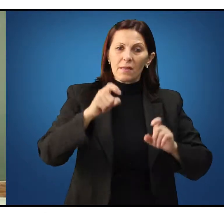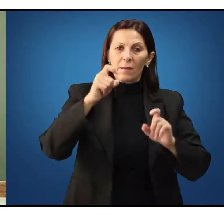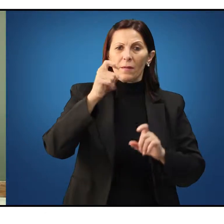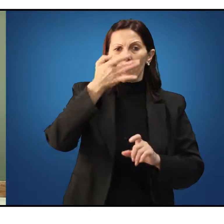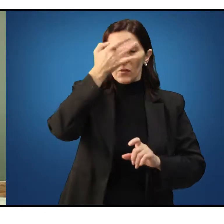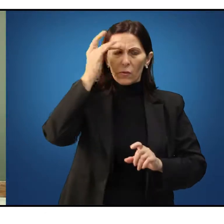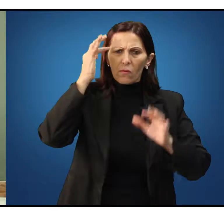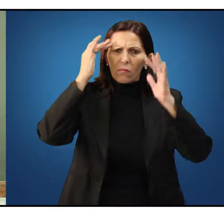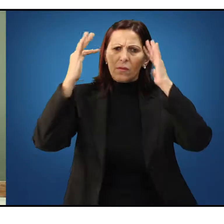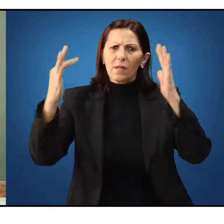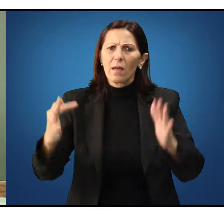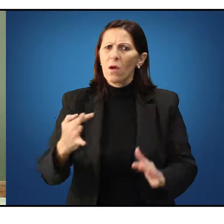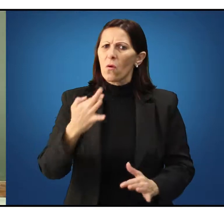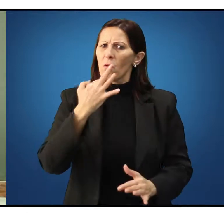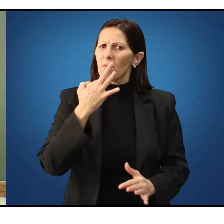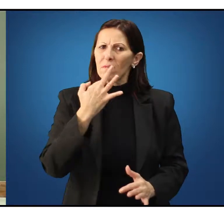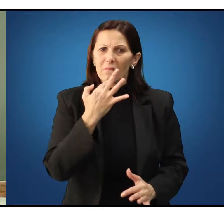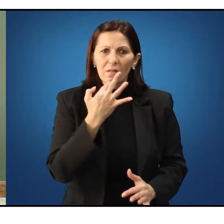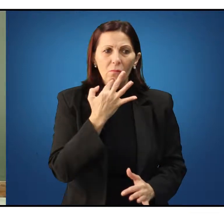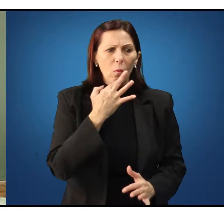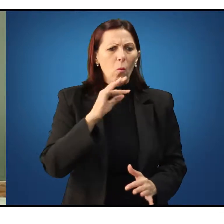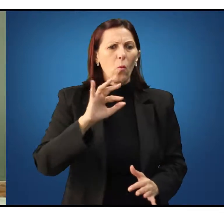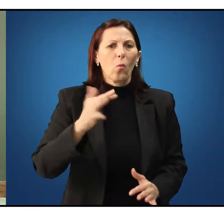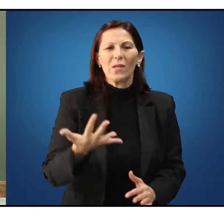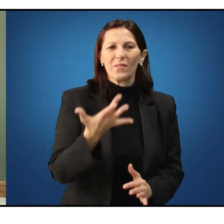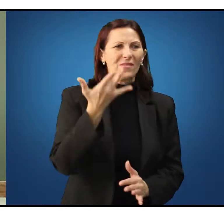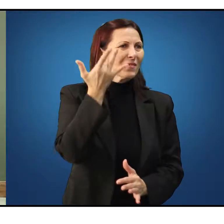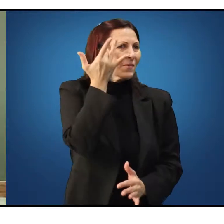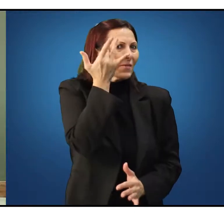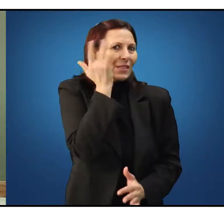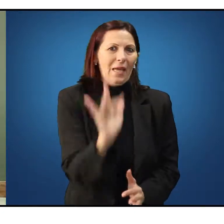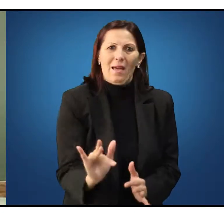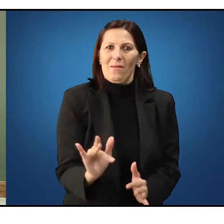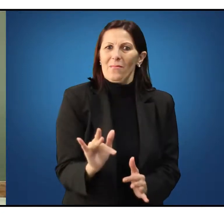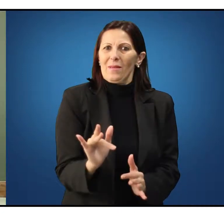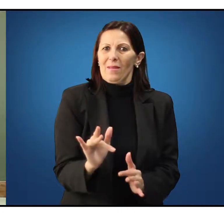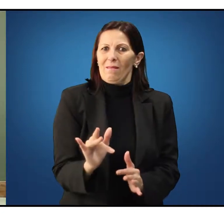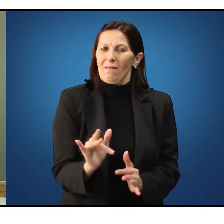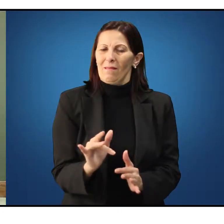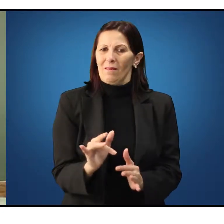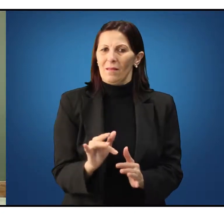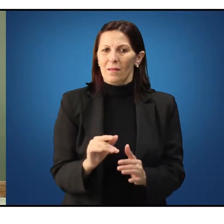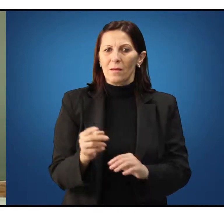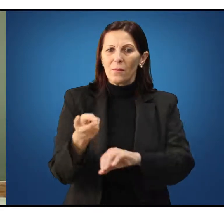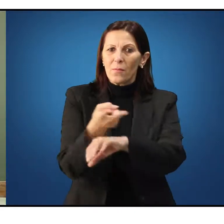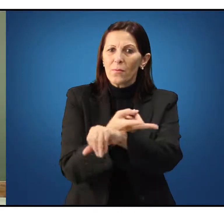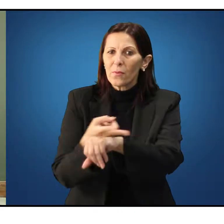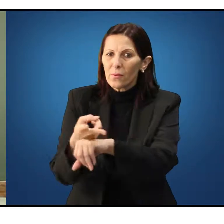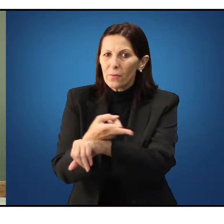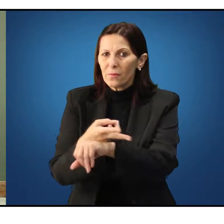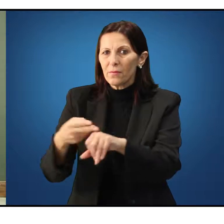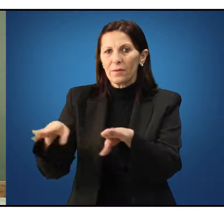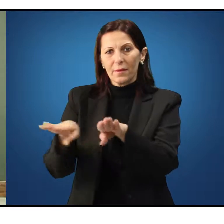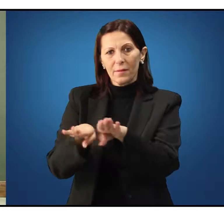é reconhecer o quanto não se sabe e buscar